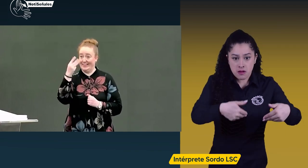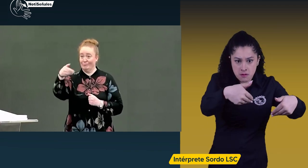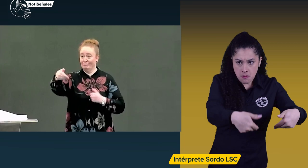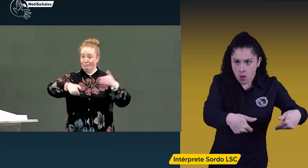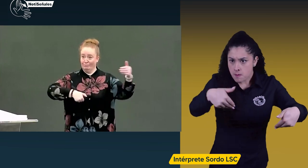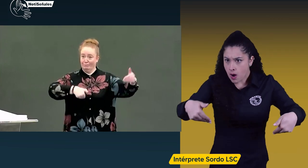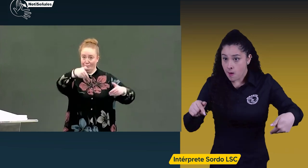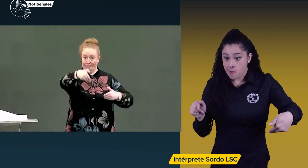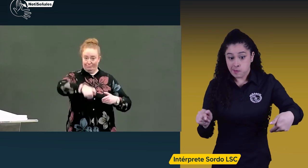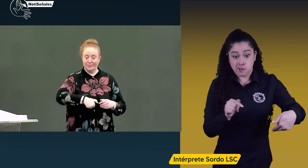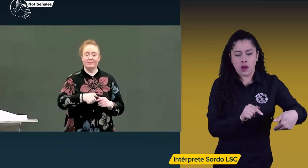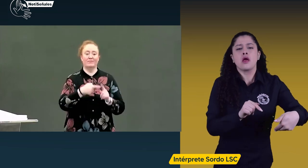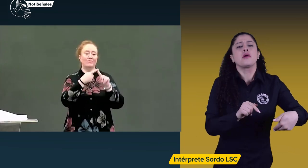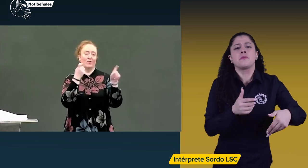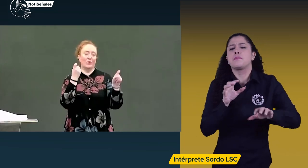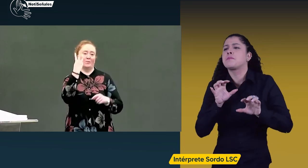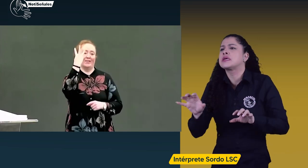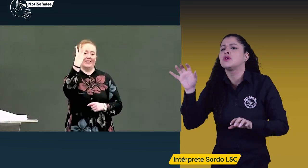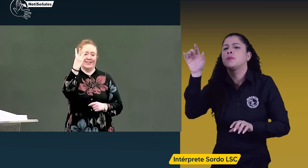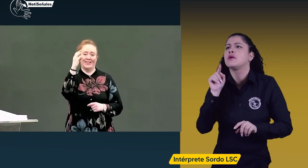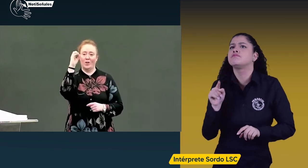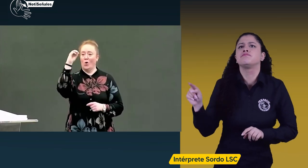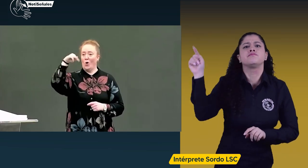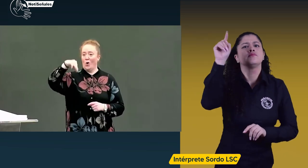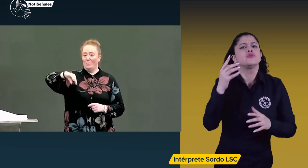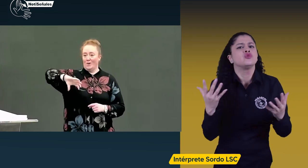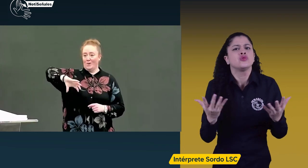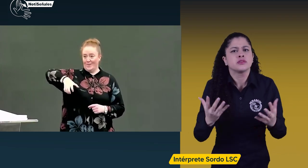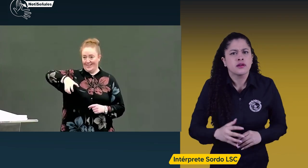Estas tres postulaciones se generaron en tres países diferentes.